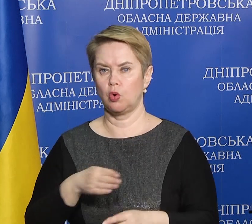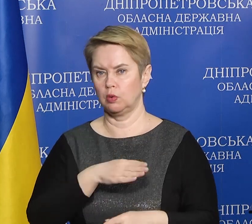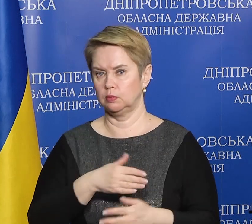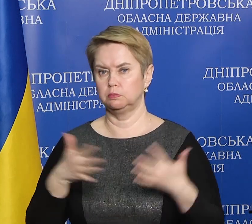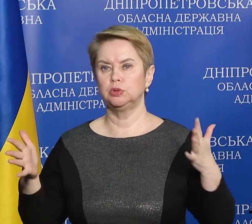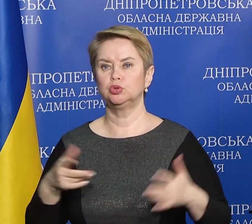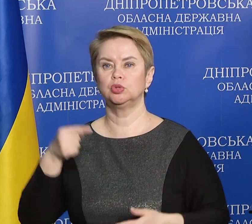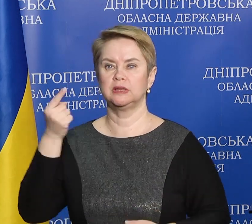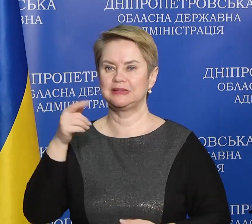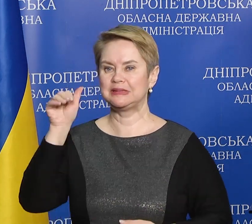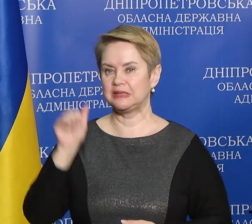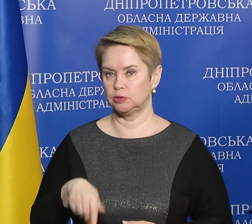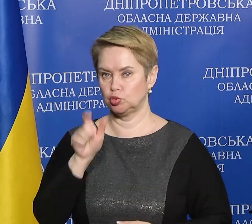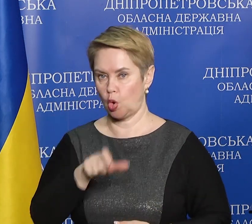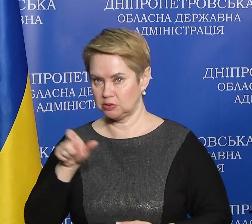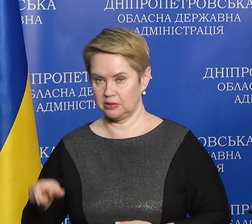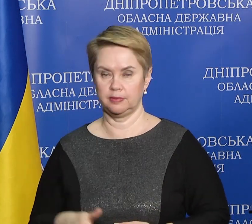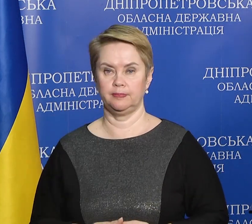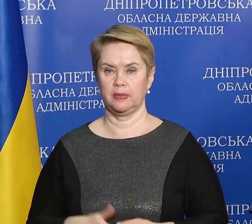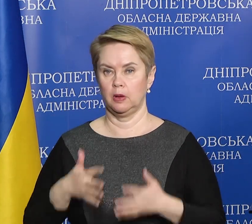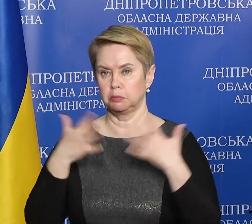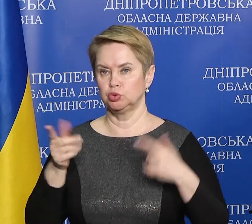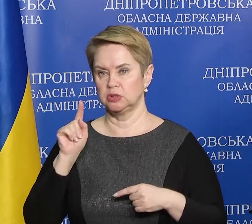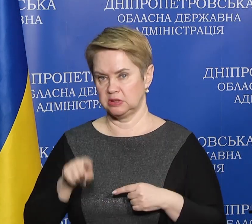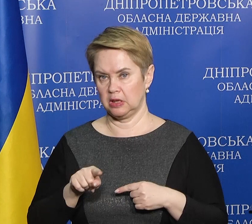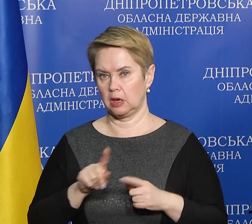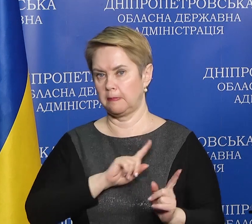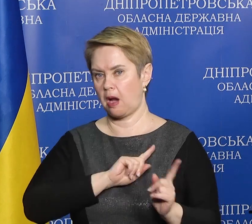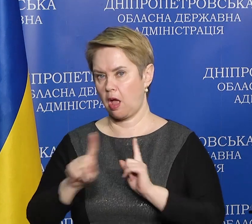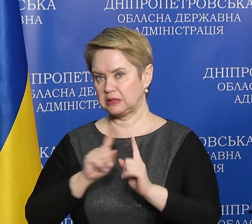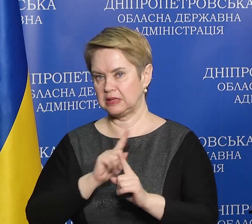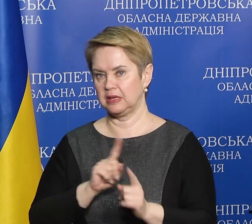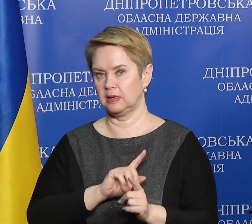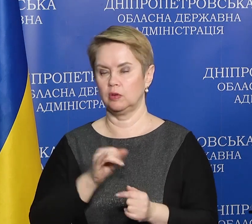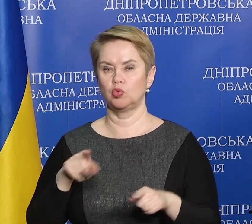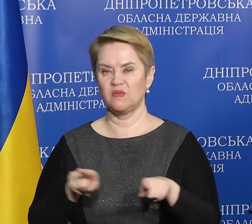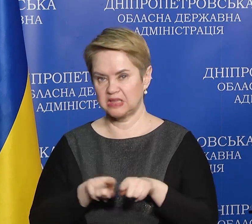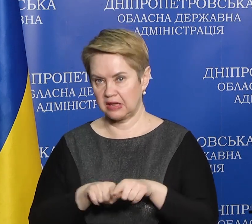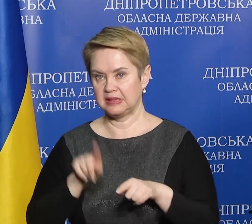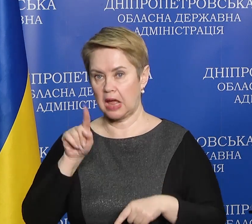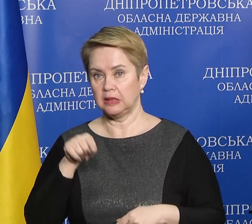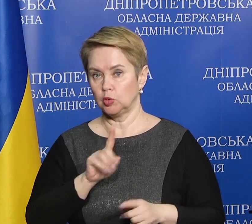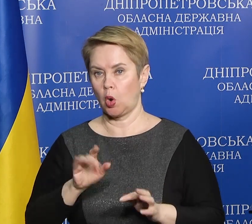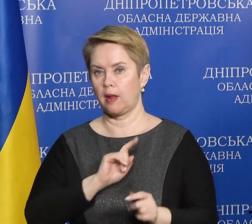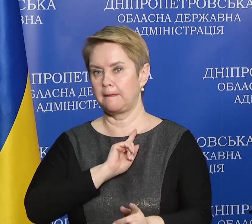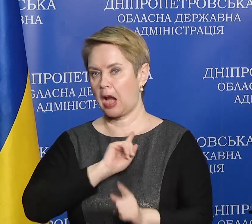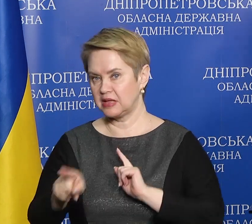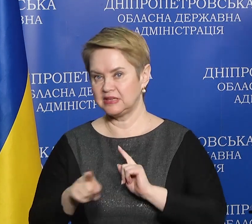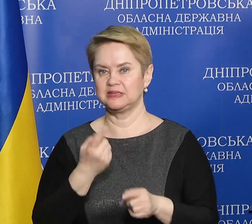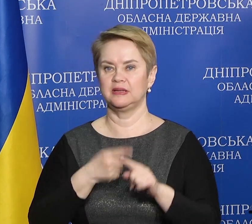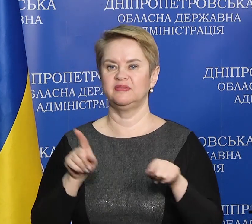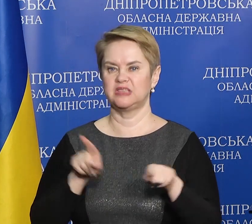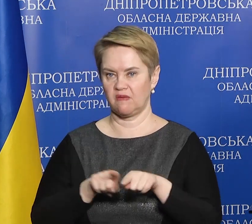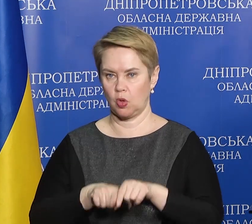тисячі осіб, більшість з них пройшла транзитом, Але все рівно, навіть ті, які проходили транзитом